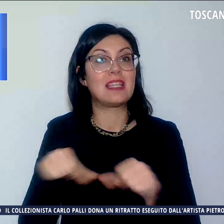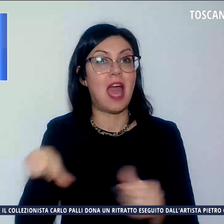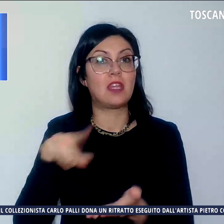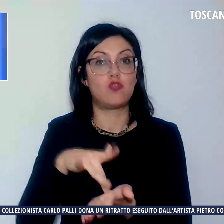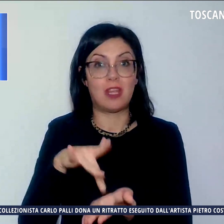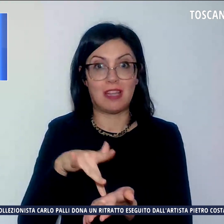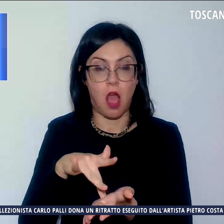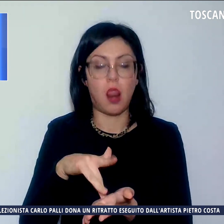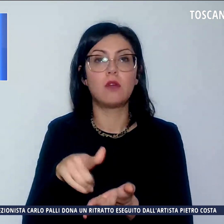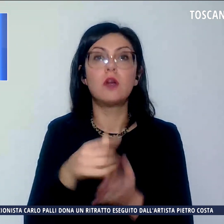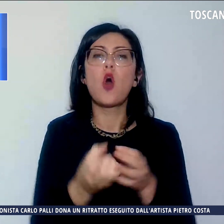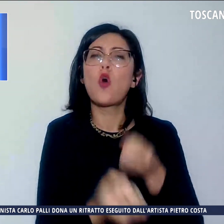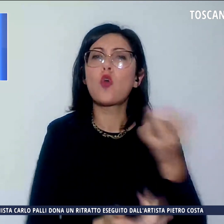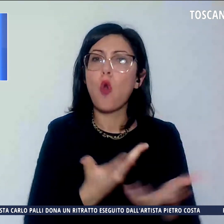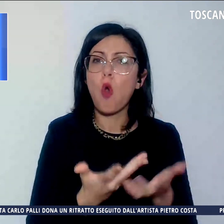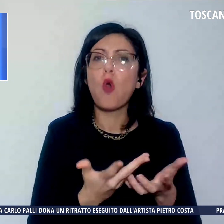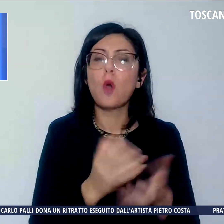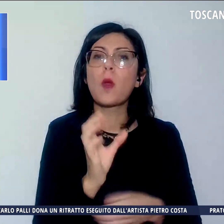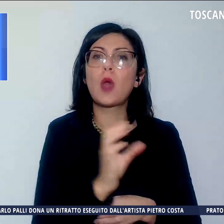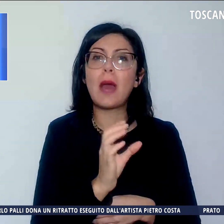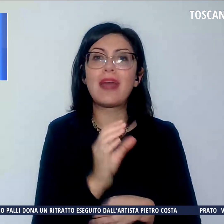avvenuto a Caprese Michelangelo.